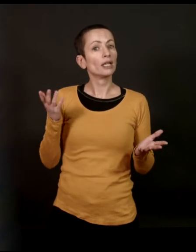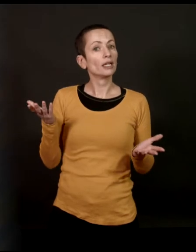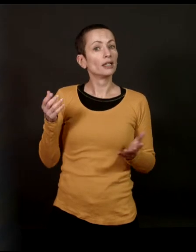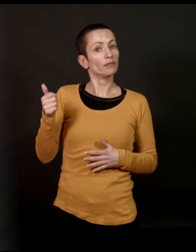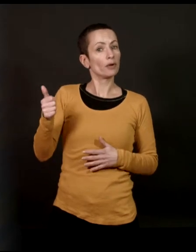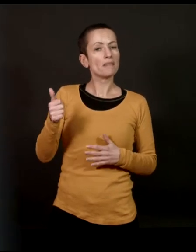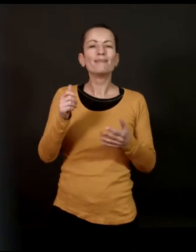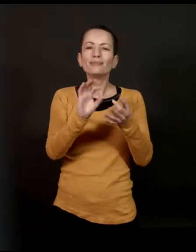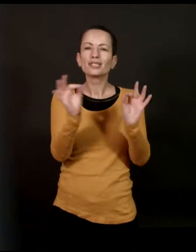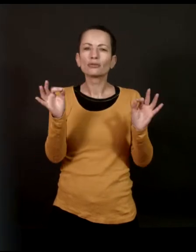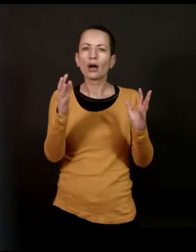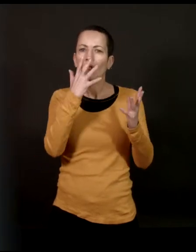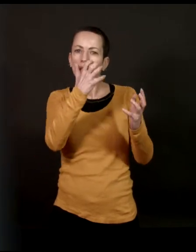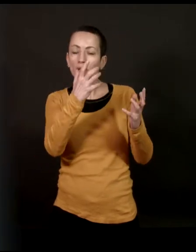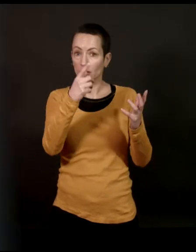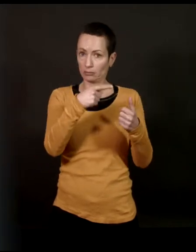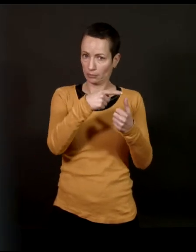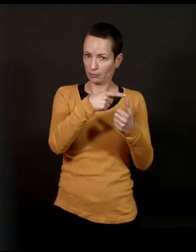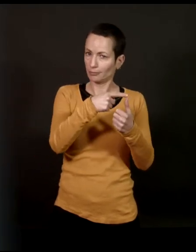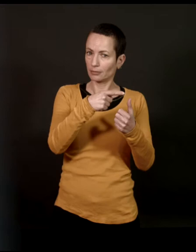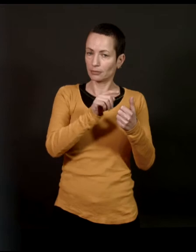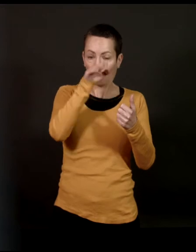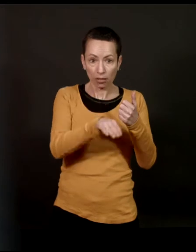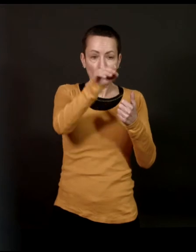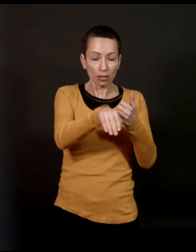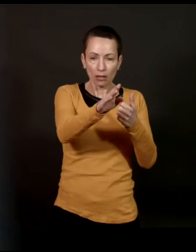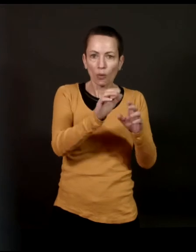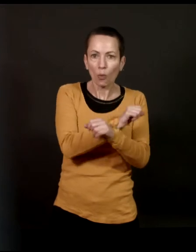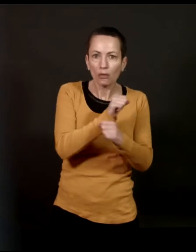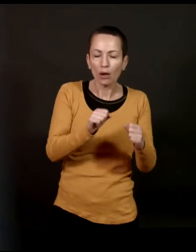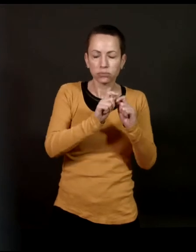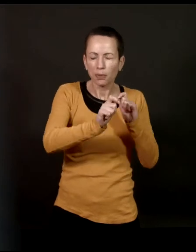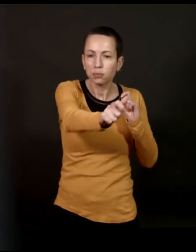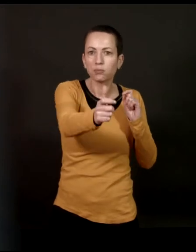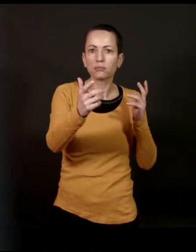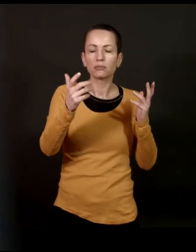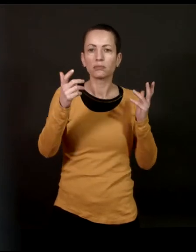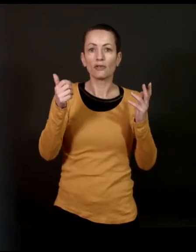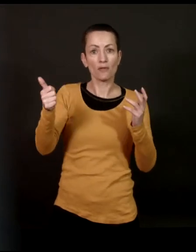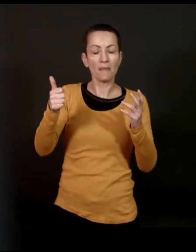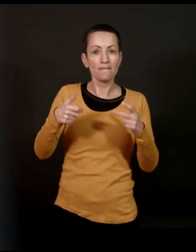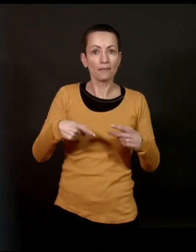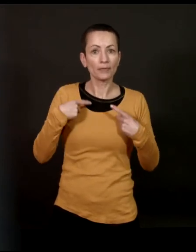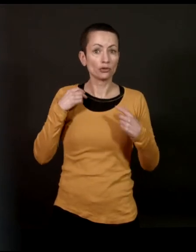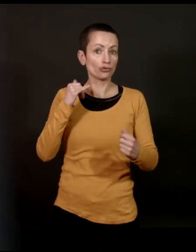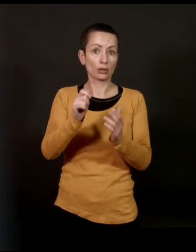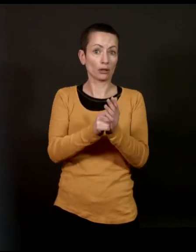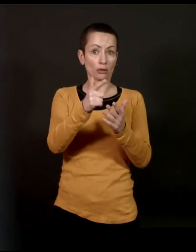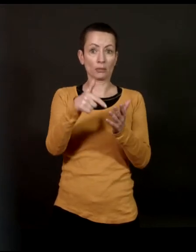est-ce que ce qui vous a accroché aussi dans cette histoire, c'était non seulement effectivement les rebondissements incroyables et en chaîne que vous avez vécu jusqu'en